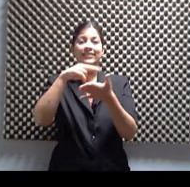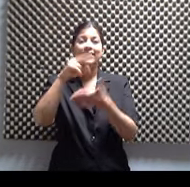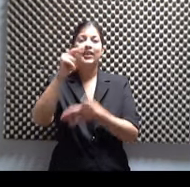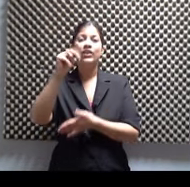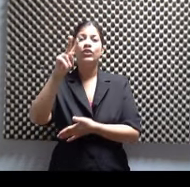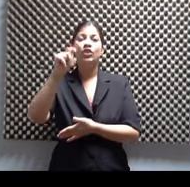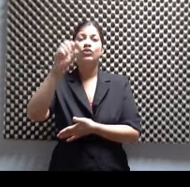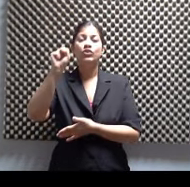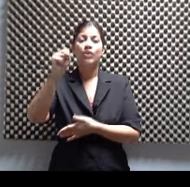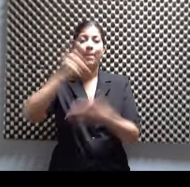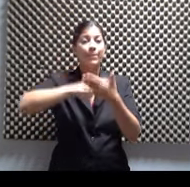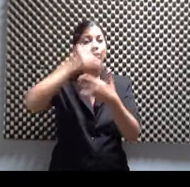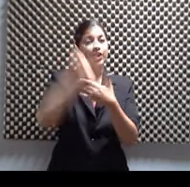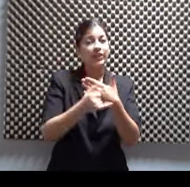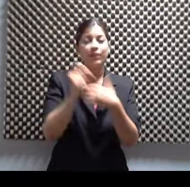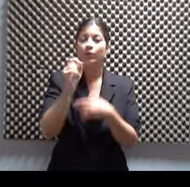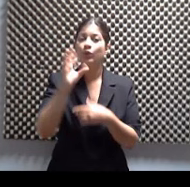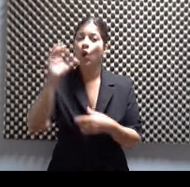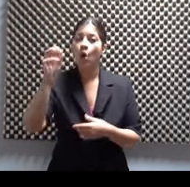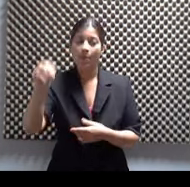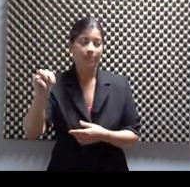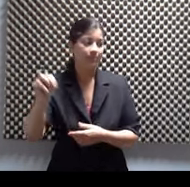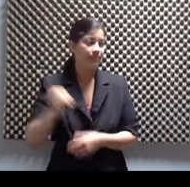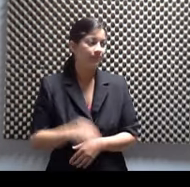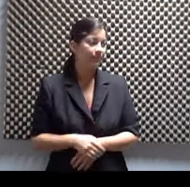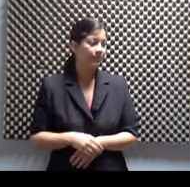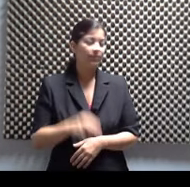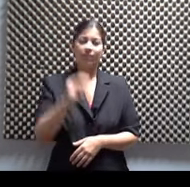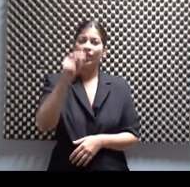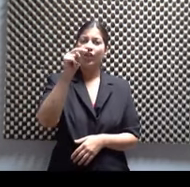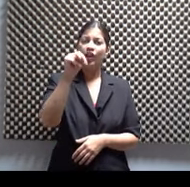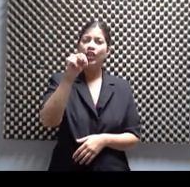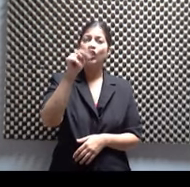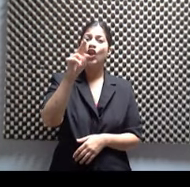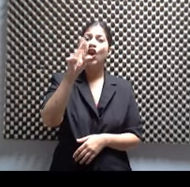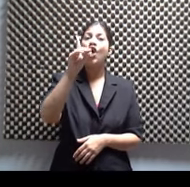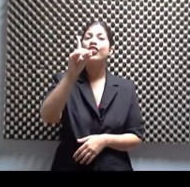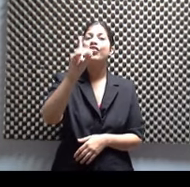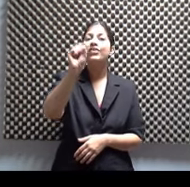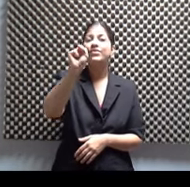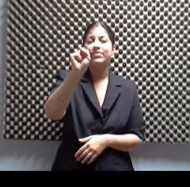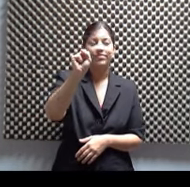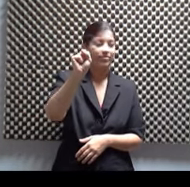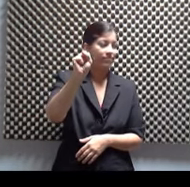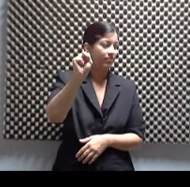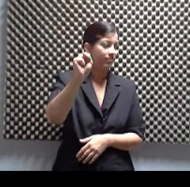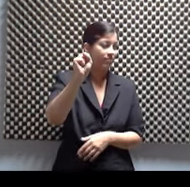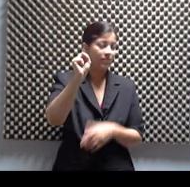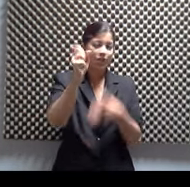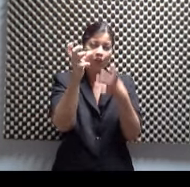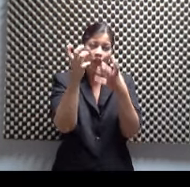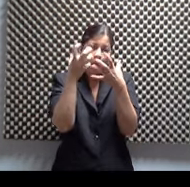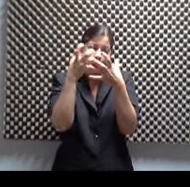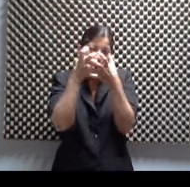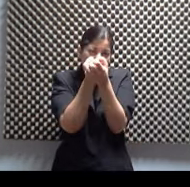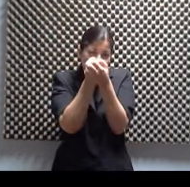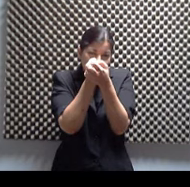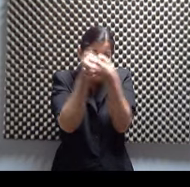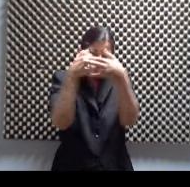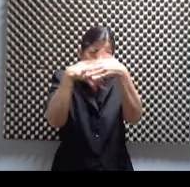Nutsproject.com Y Nuts de nudos. De nudos. Nudos. Porque nos unimos. Mientras más